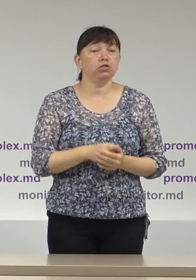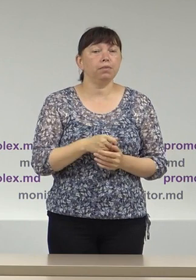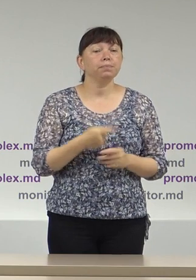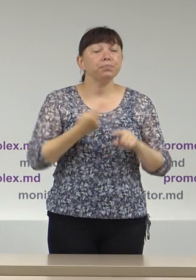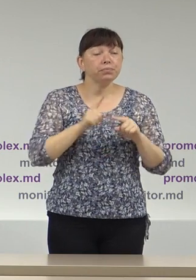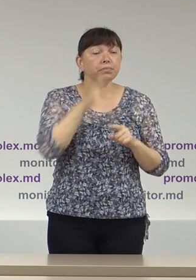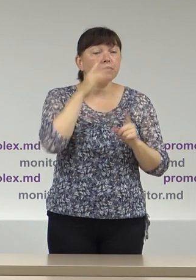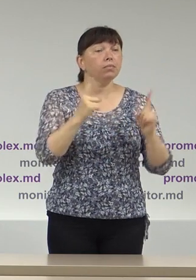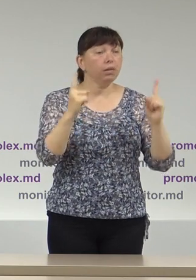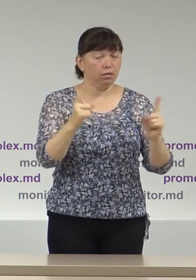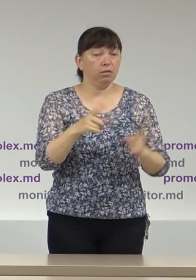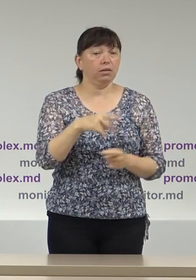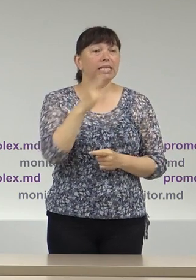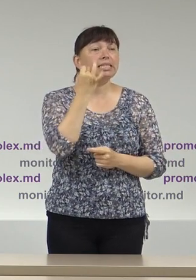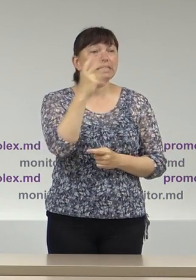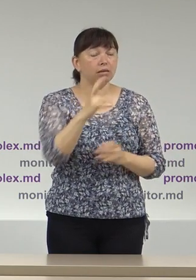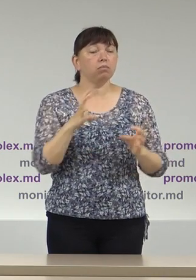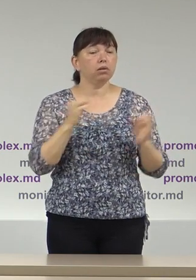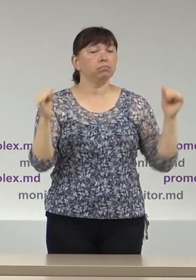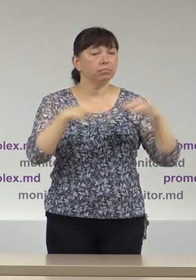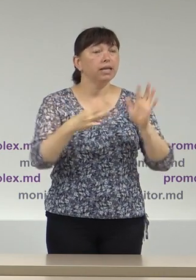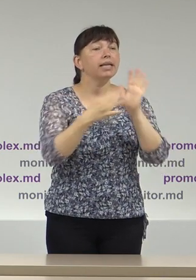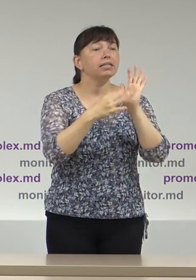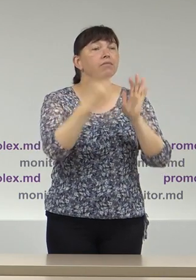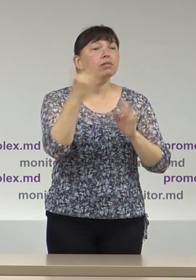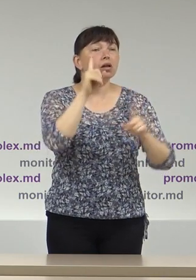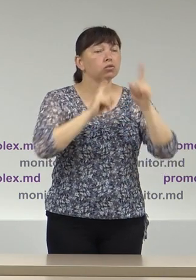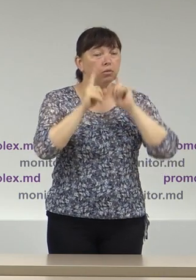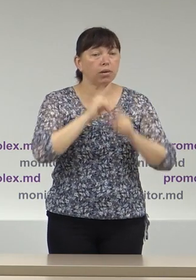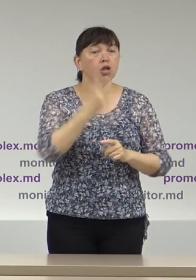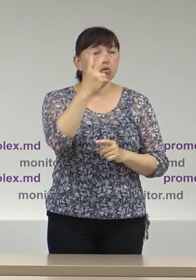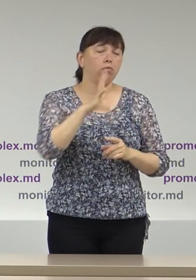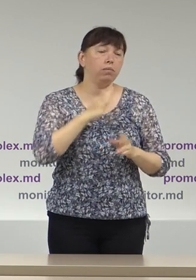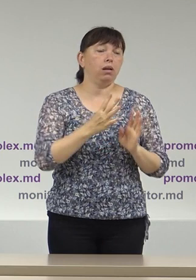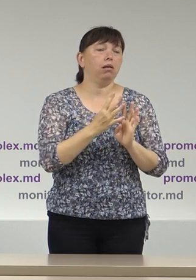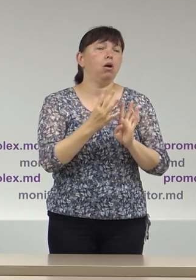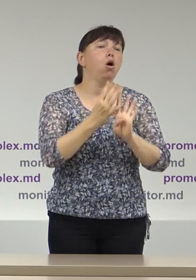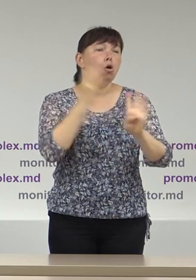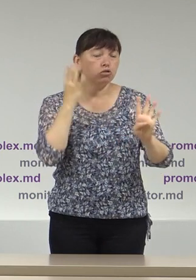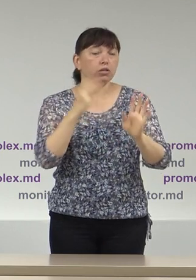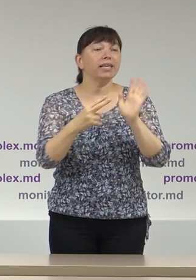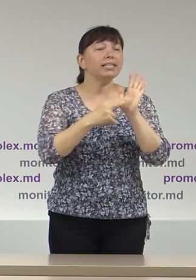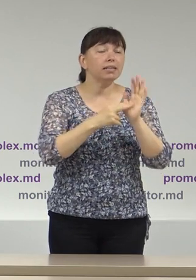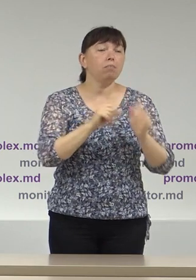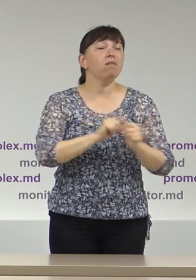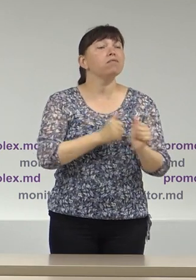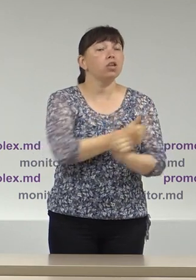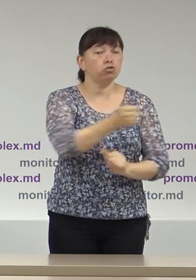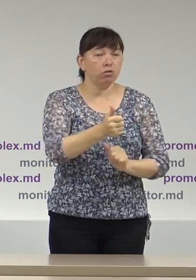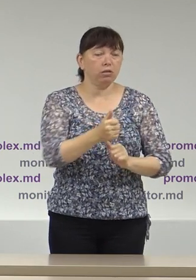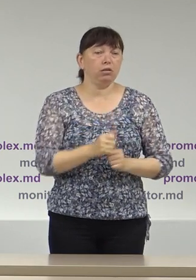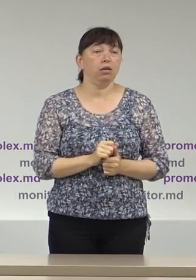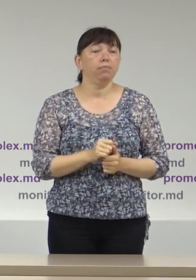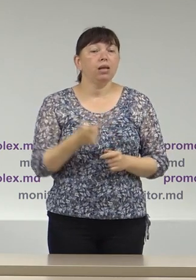vizată, CEC s-a întrunit în nouă ședințe, dintre care două ședințe au fost ordinare și șapte extraordinare, în regim mixt,